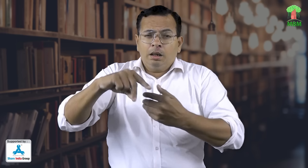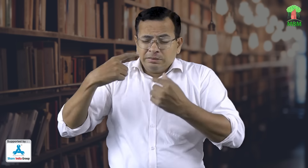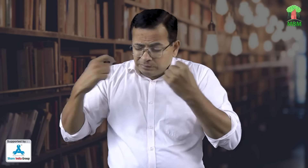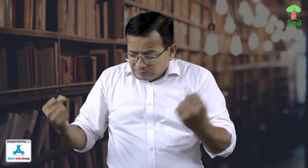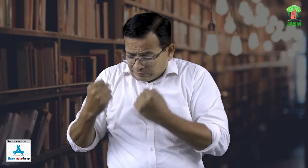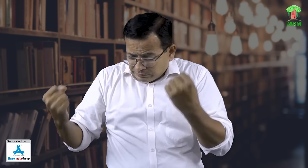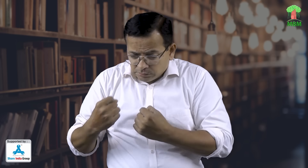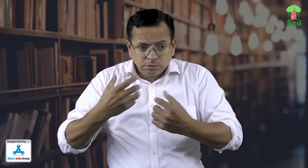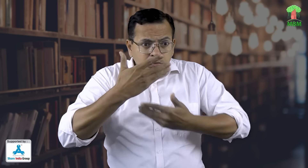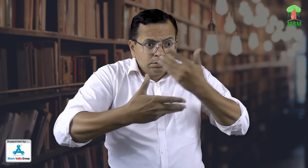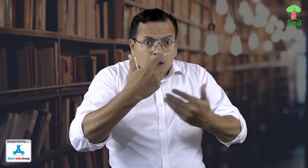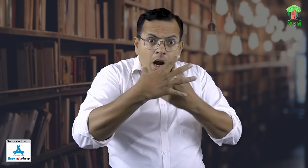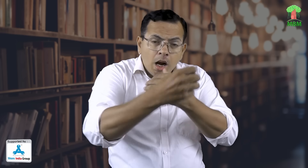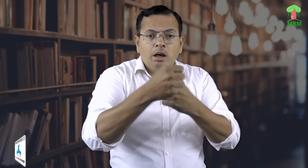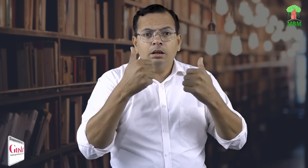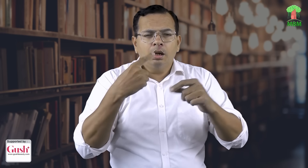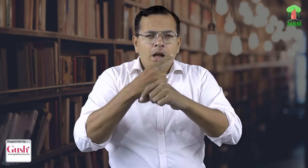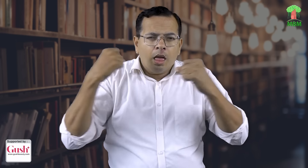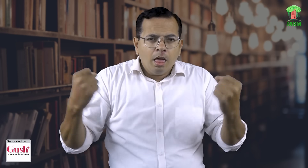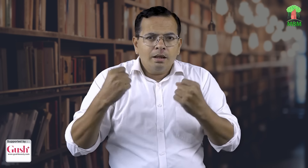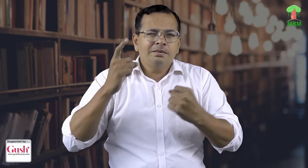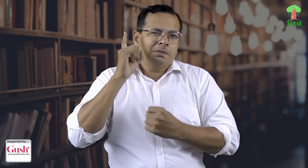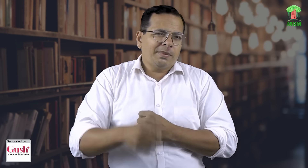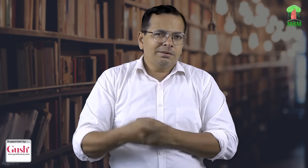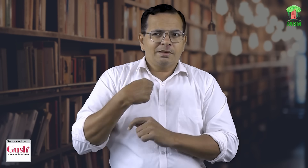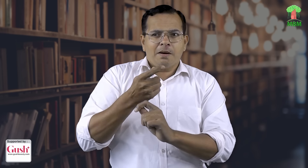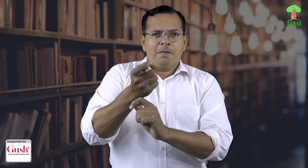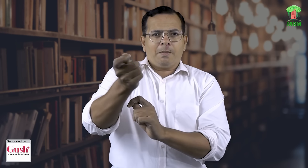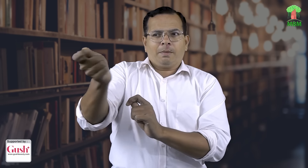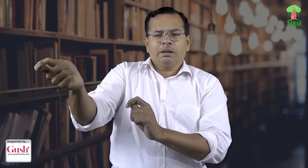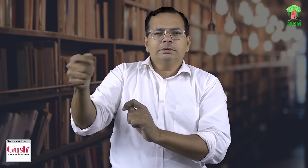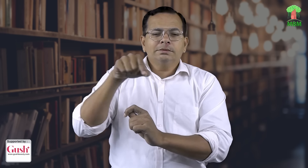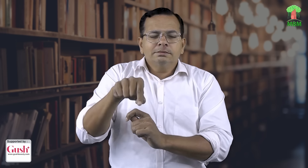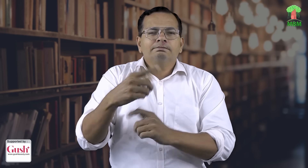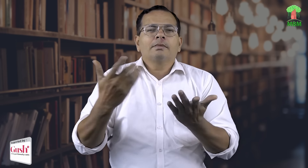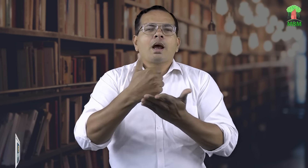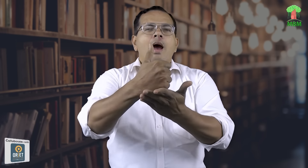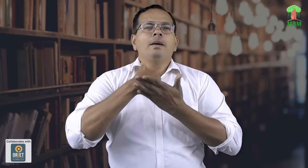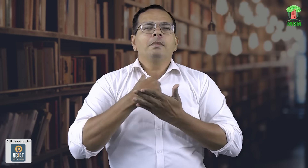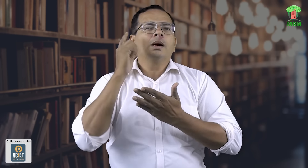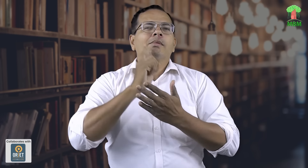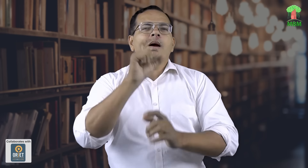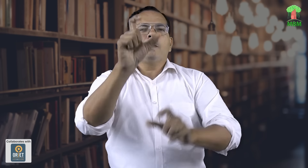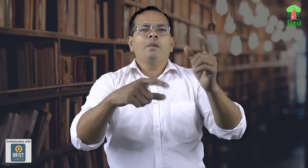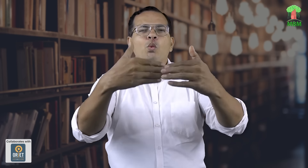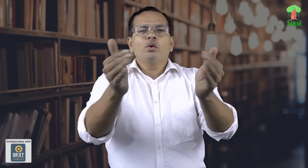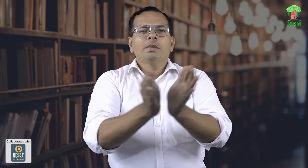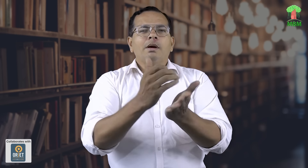को नहीं सब्सक्राइब आता है तो उसके लिए वापस से उनके उपर मेहनत करते हैं सिखाते हैं तो हमें उन्हें शैलरी देना रहता है तो यह श्रहयोगरासी उन सभी के लिए